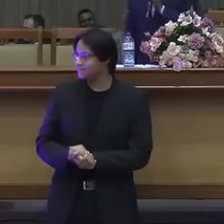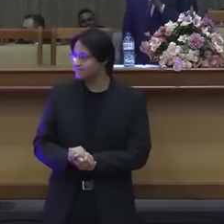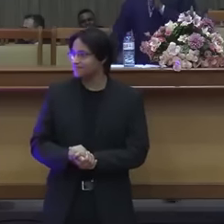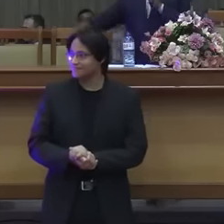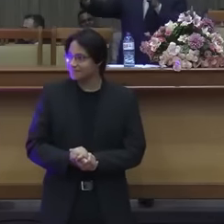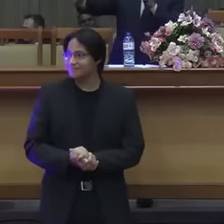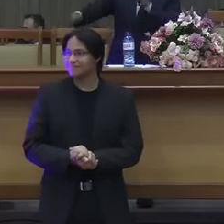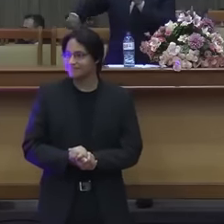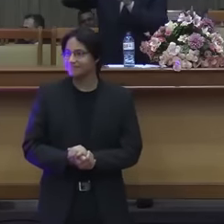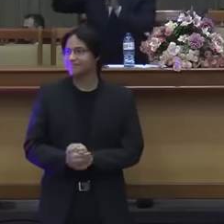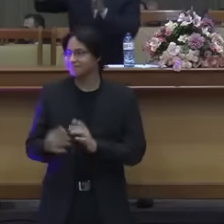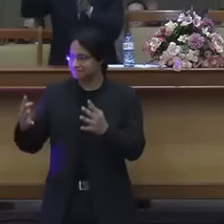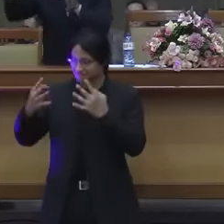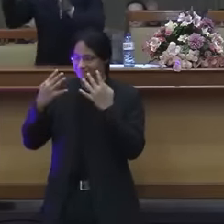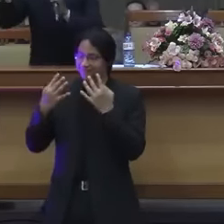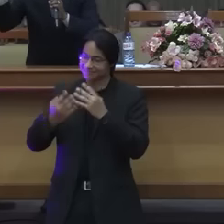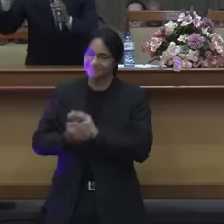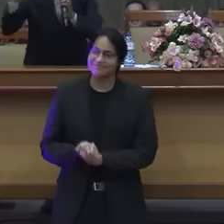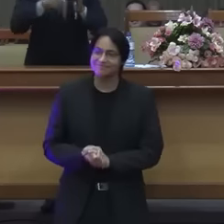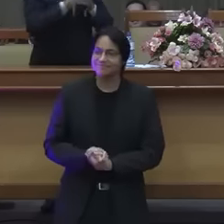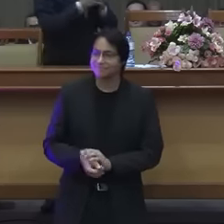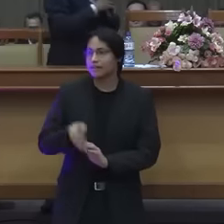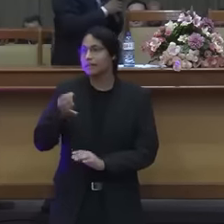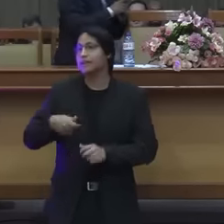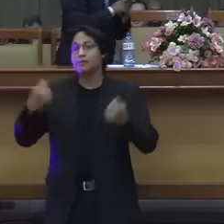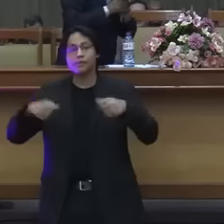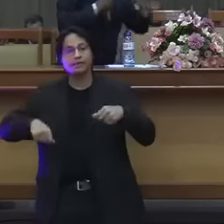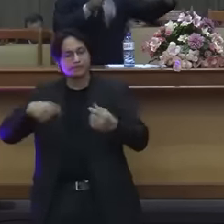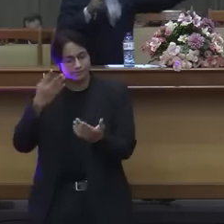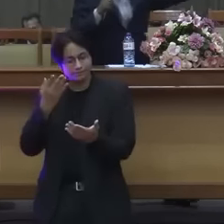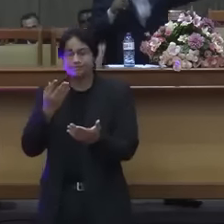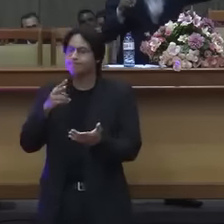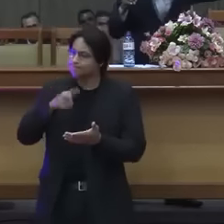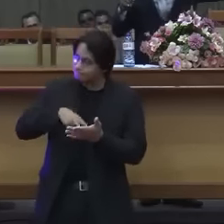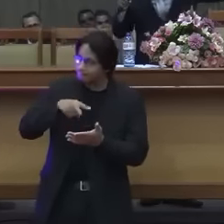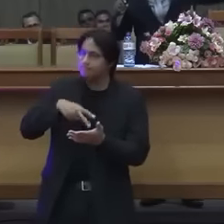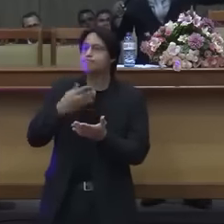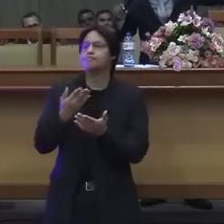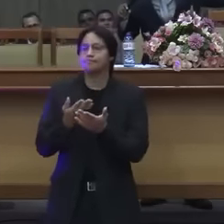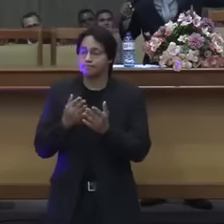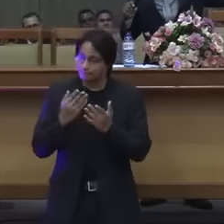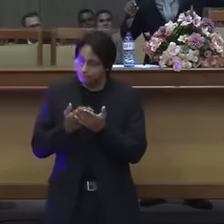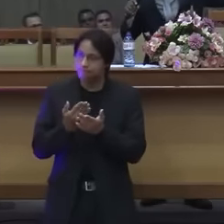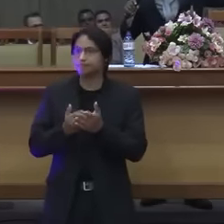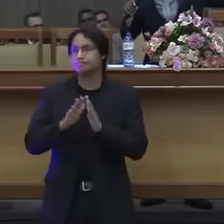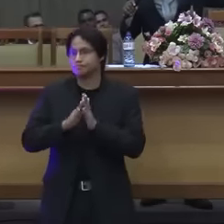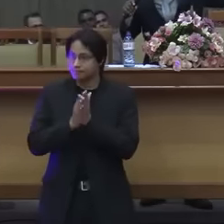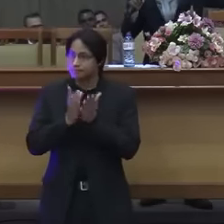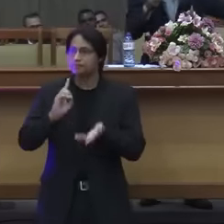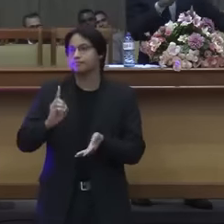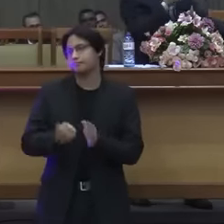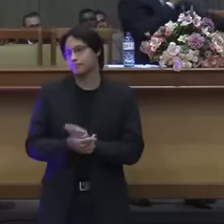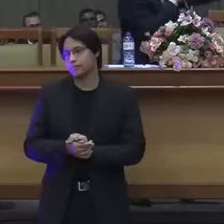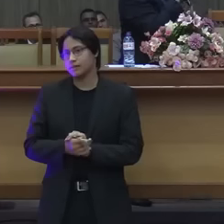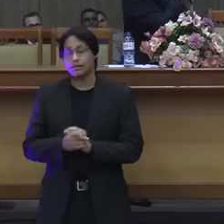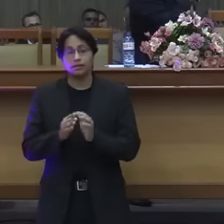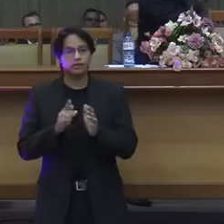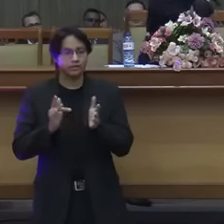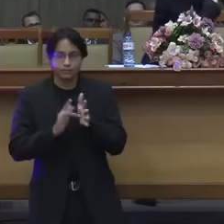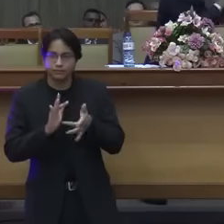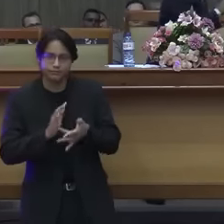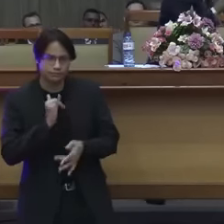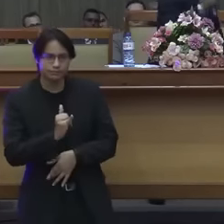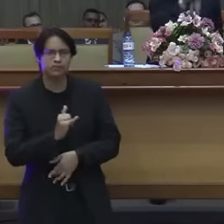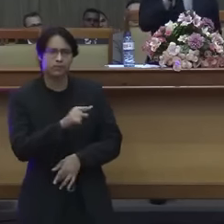olha pra cá a questão é ler Bíblia Jesus diz vocês não leram que quando alguém